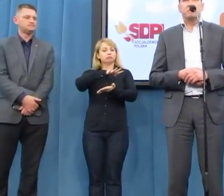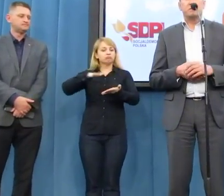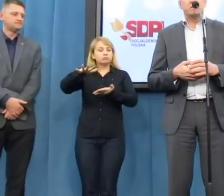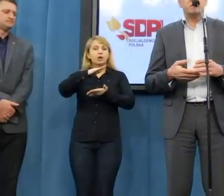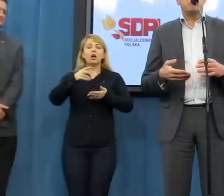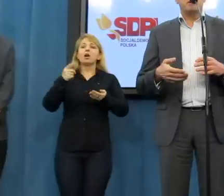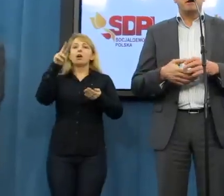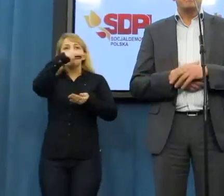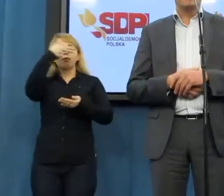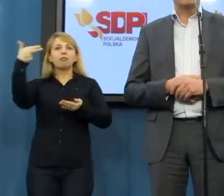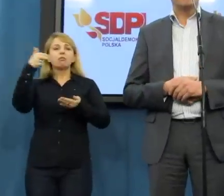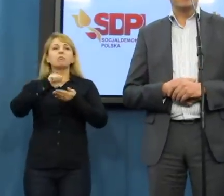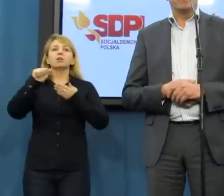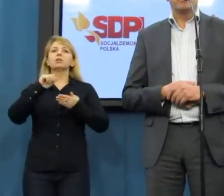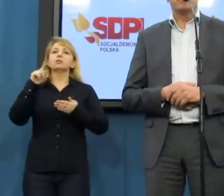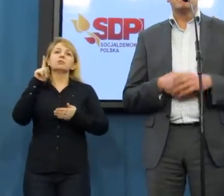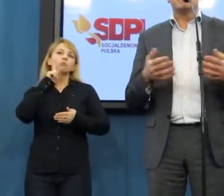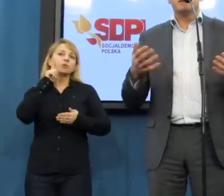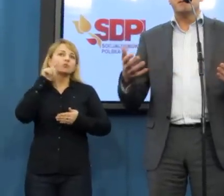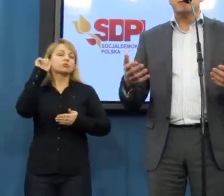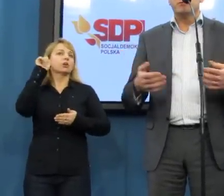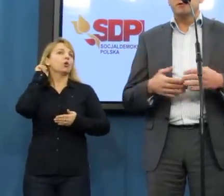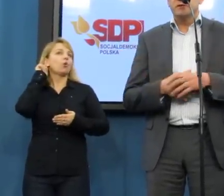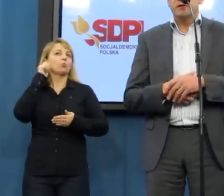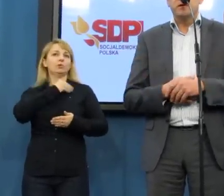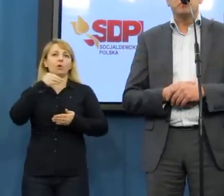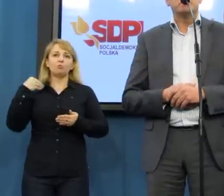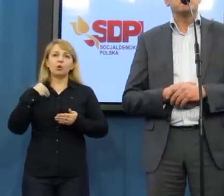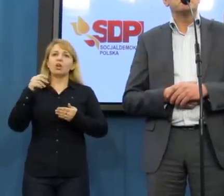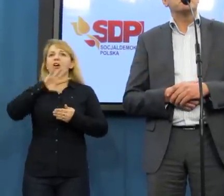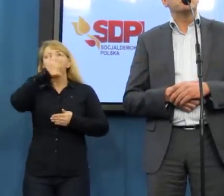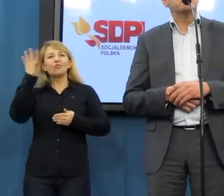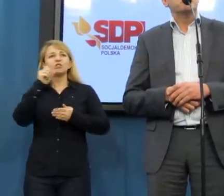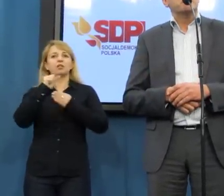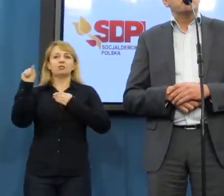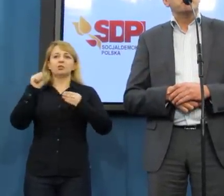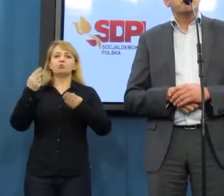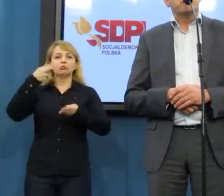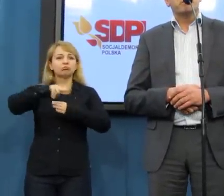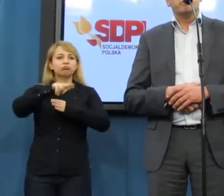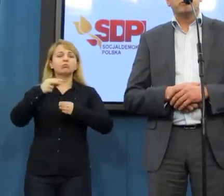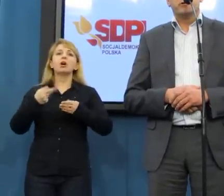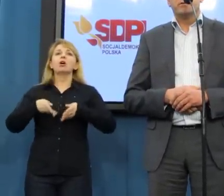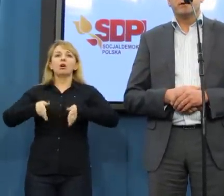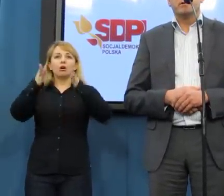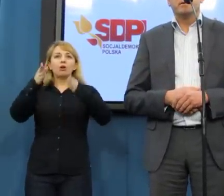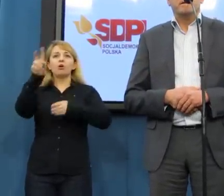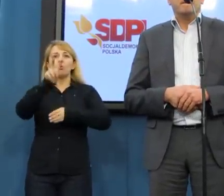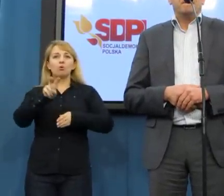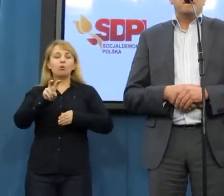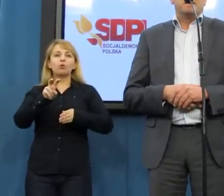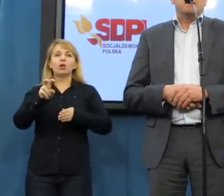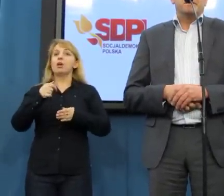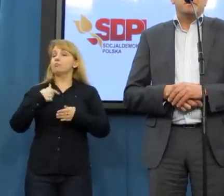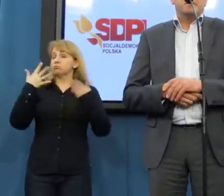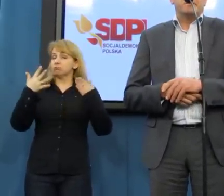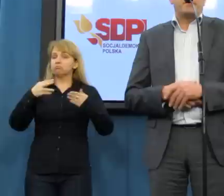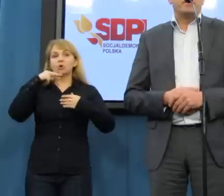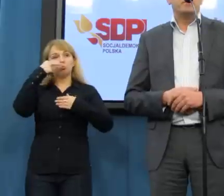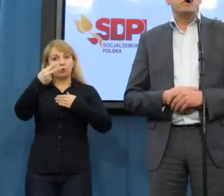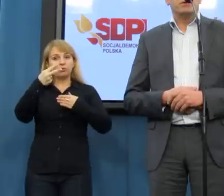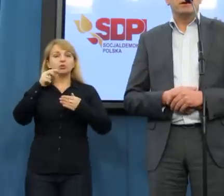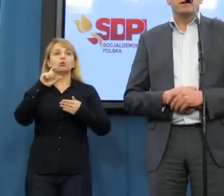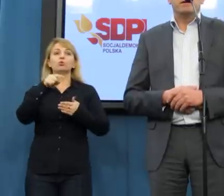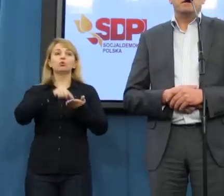dotyczy wszystkich Polek i wszystkich Polaków. Wszyscy jesteśmy uczestnikami, uczestniczkami ruchu drogowego. To